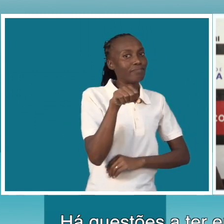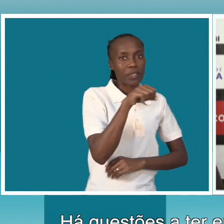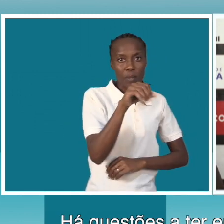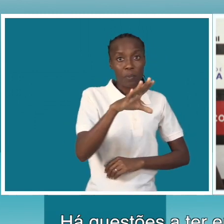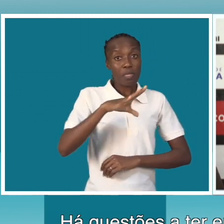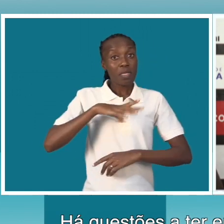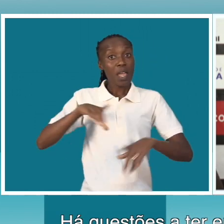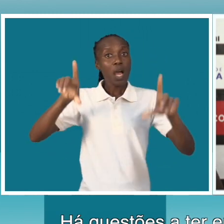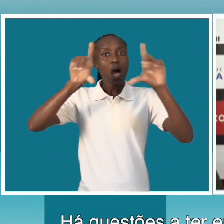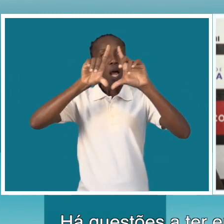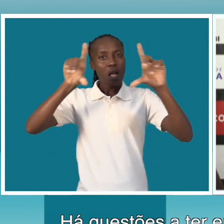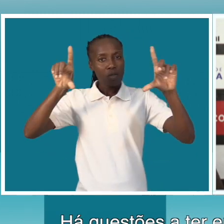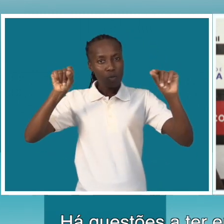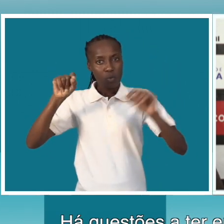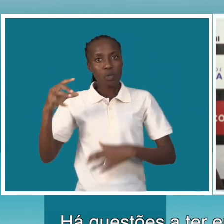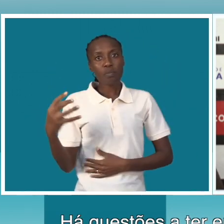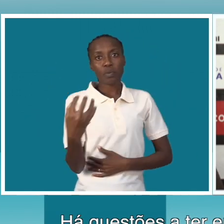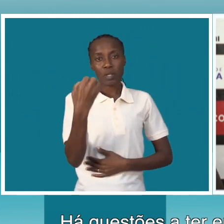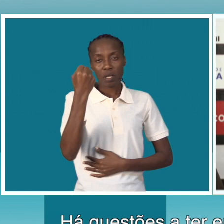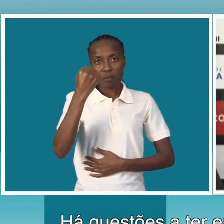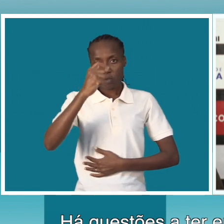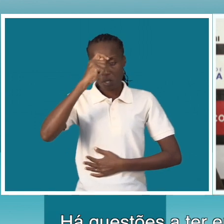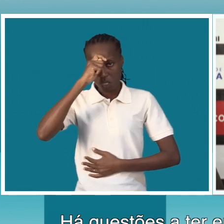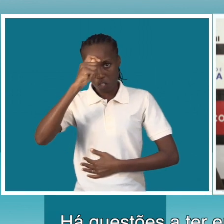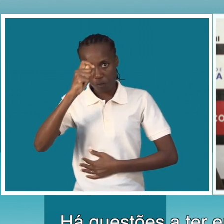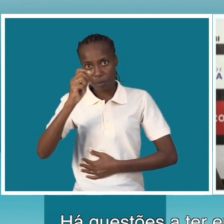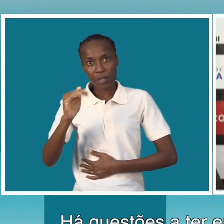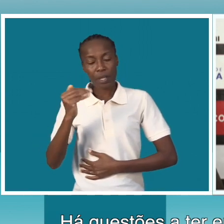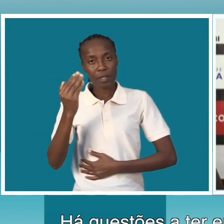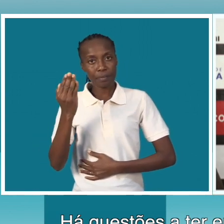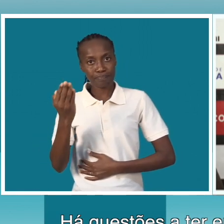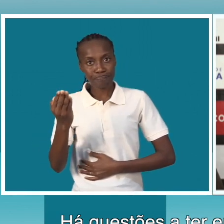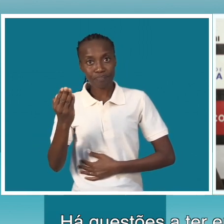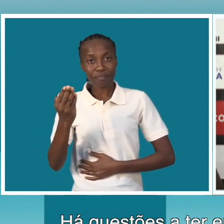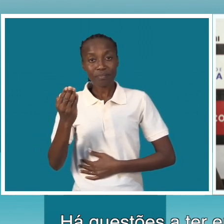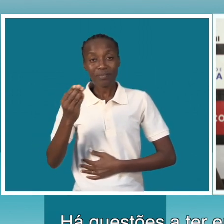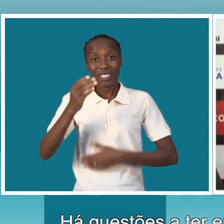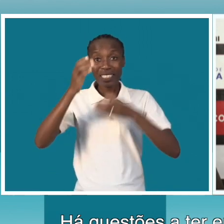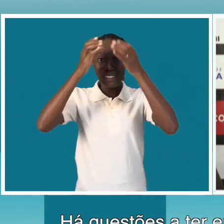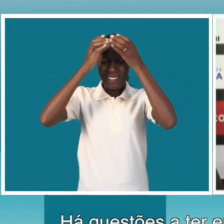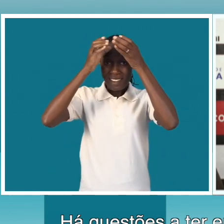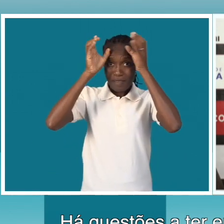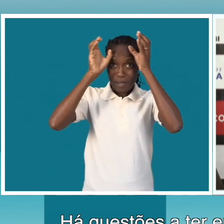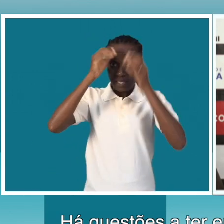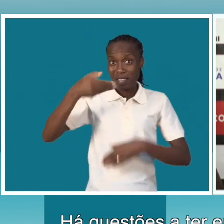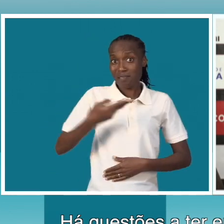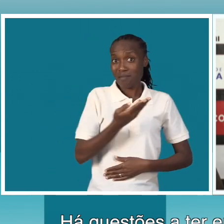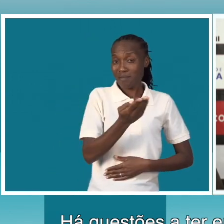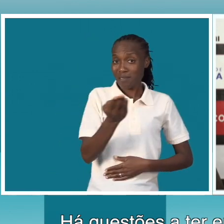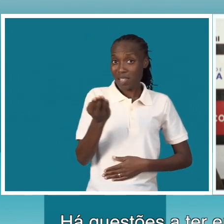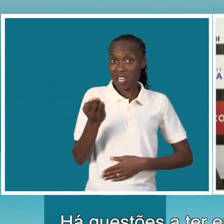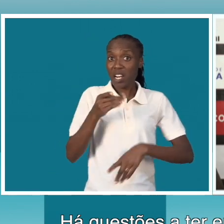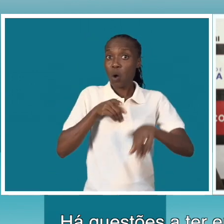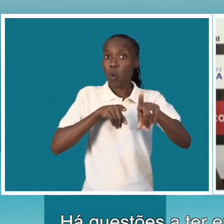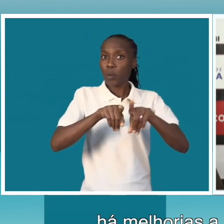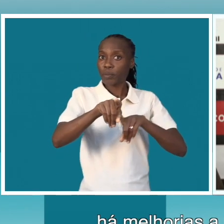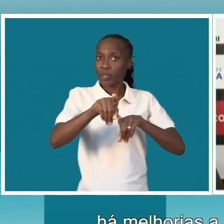a ter em conta que têm a ver com a capacidade competitiva da própria seleção nacional. Há